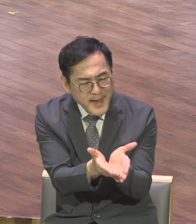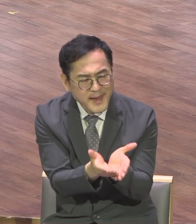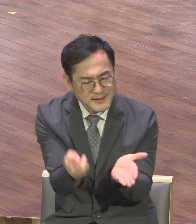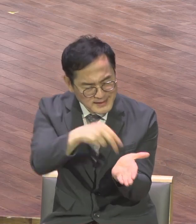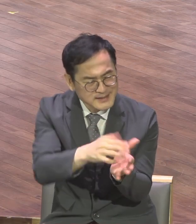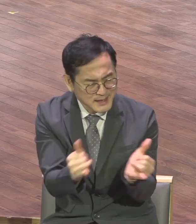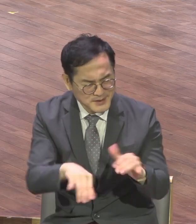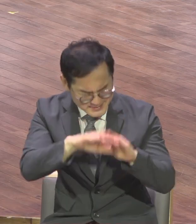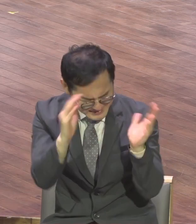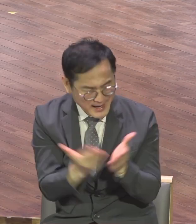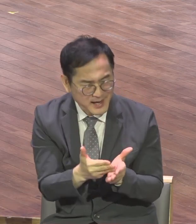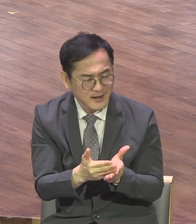주셨다 하였으니